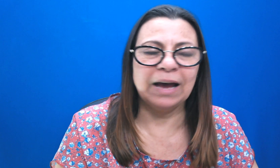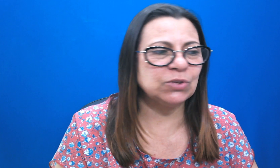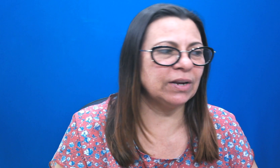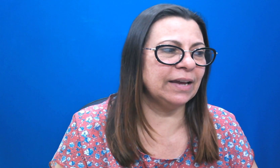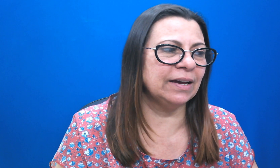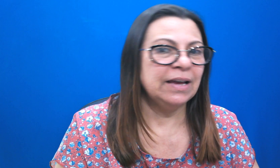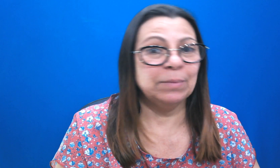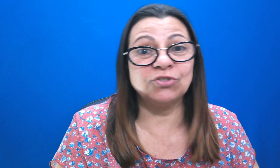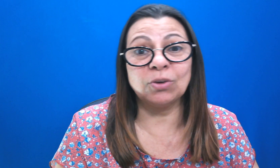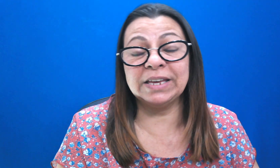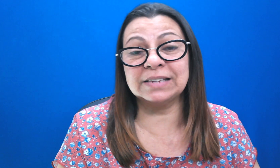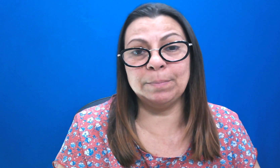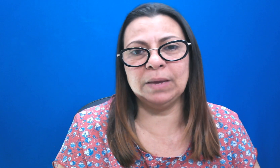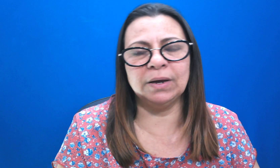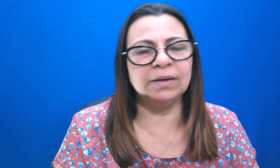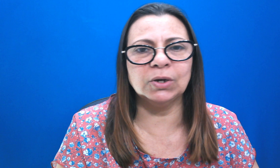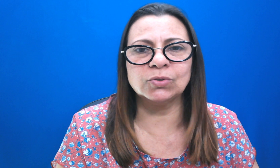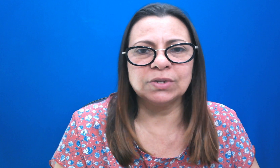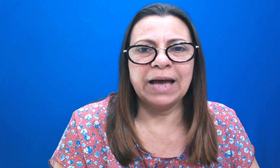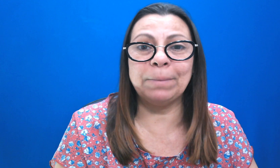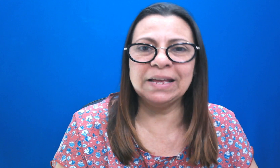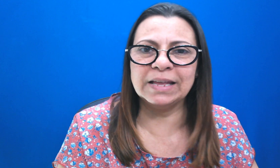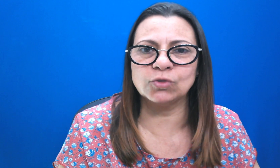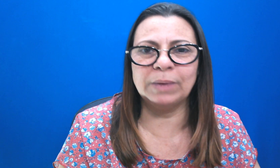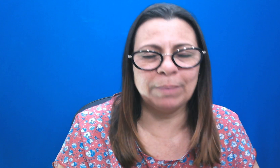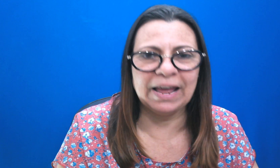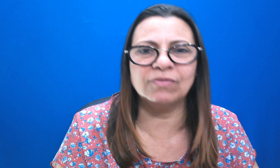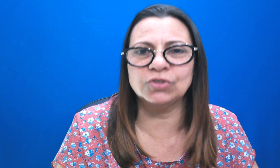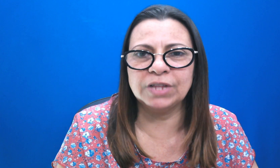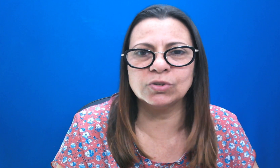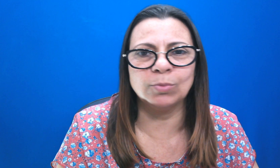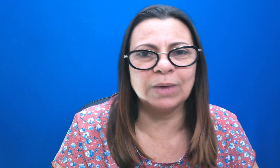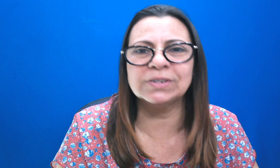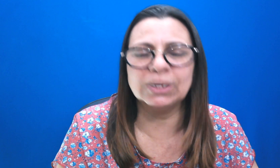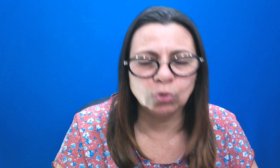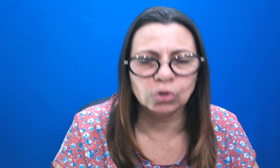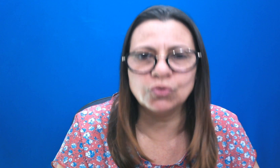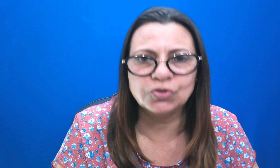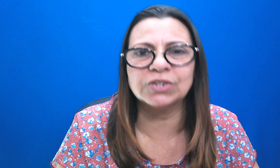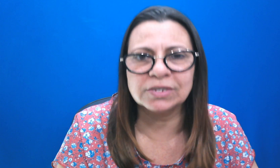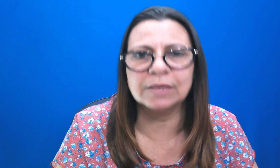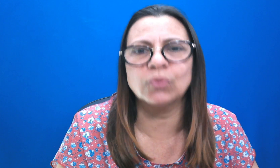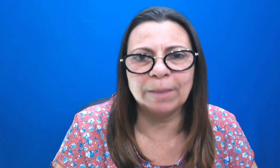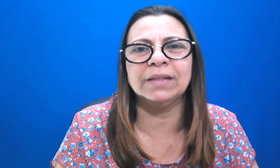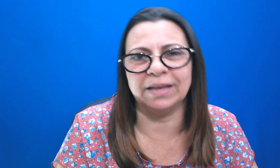Ah, missionária, mas eu já conheço a Bíblia. Irmãos, aprender sobre a palavra de Deus é uma coisa que todos os dias nós temos o que aprender.